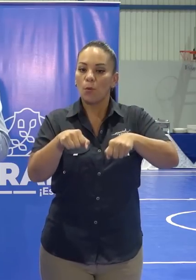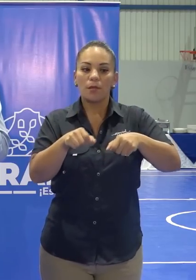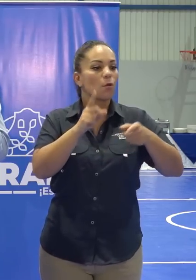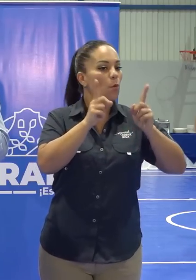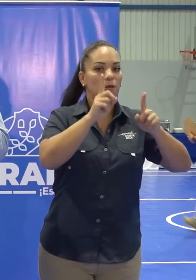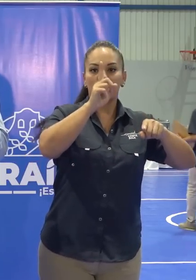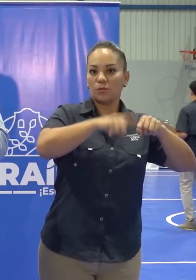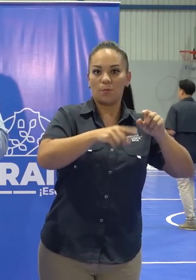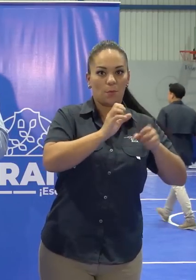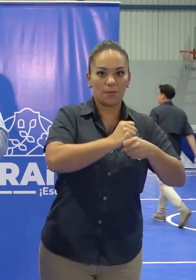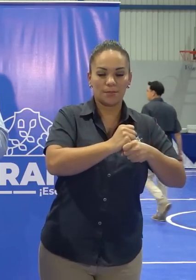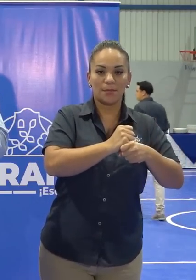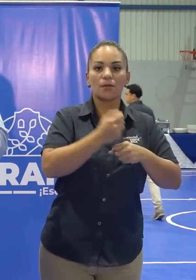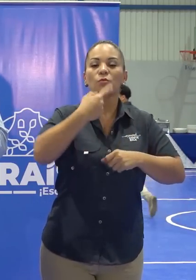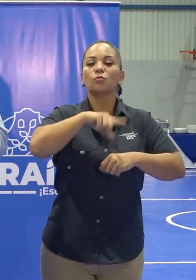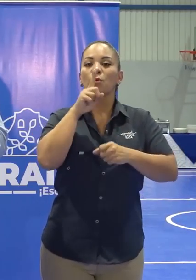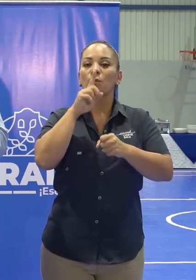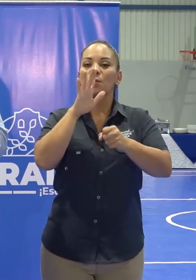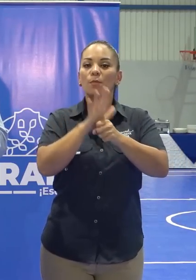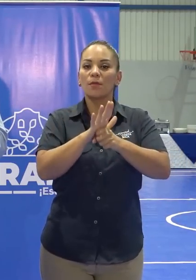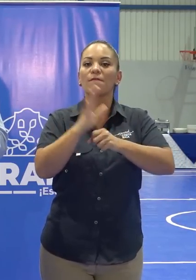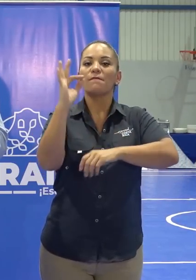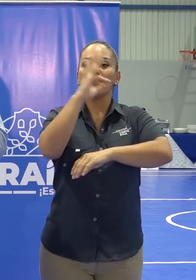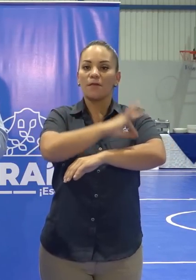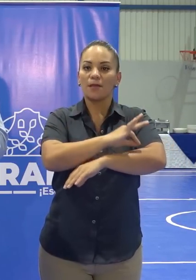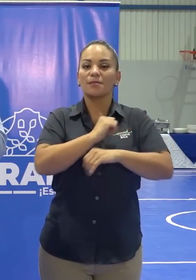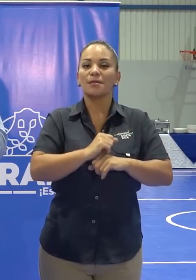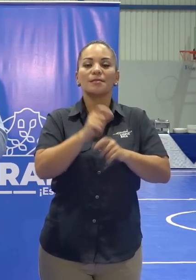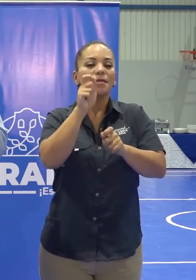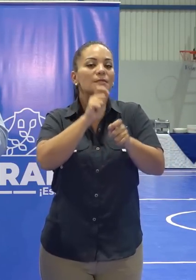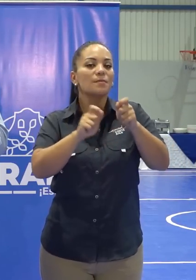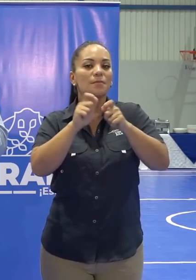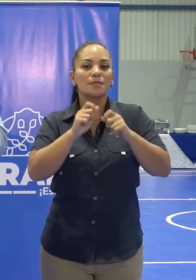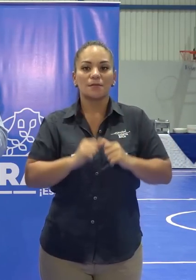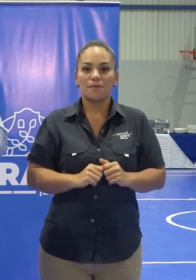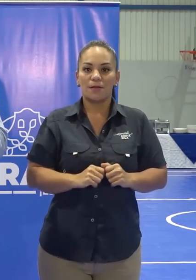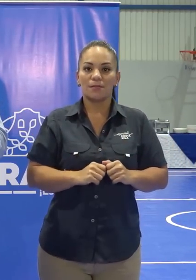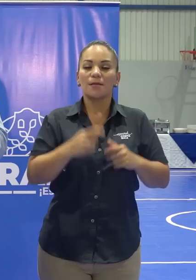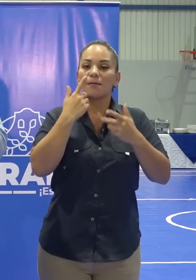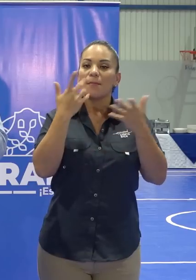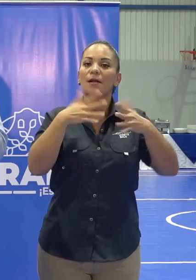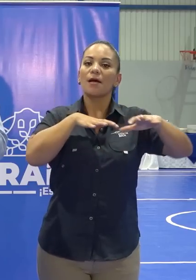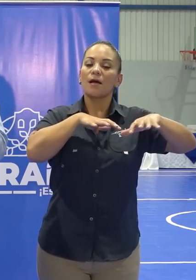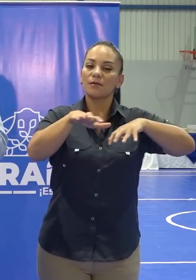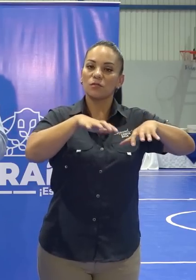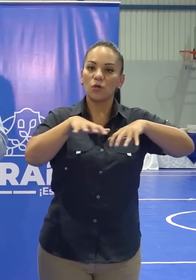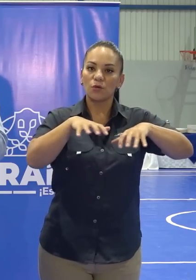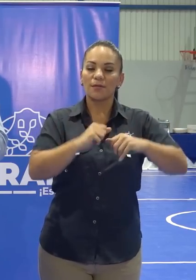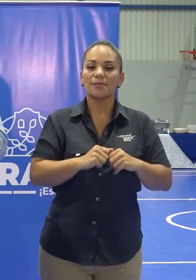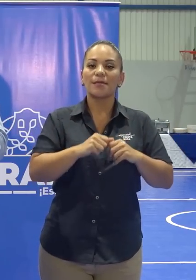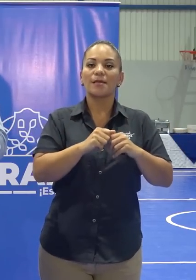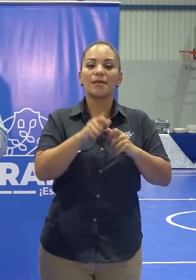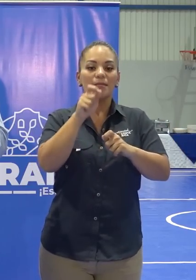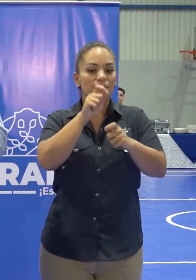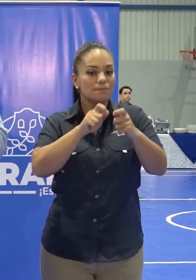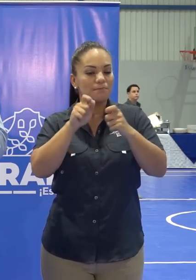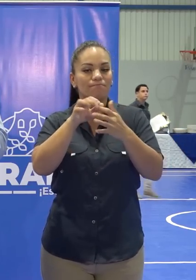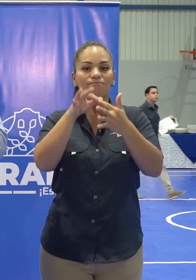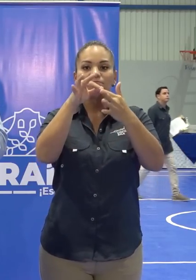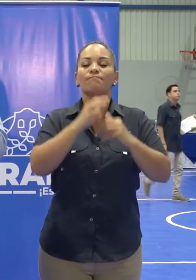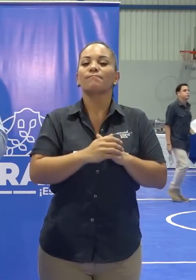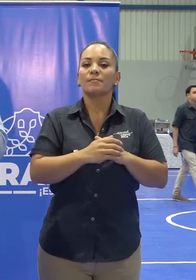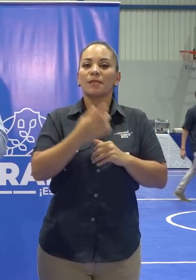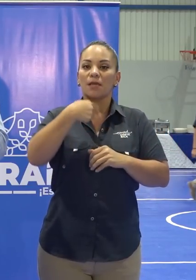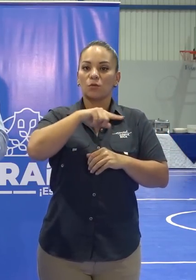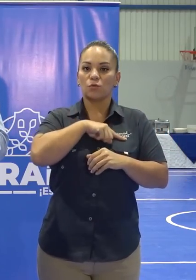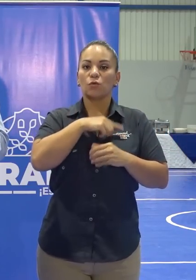y comprometernos con fechas muy específicas para las acciones particulares por las